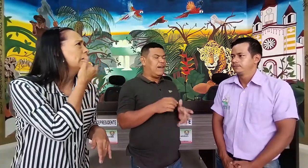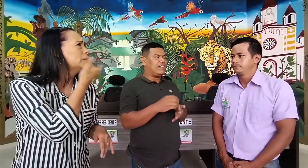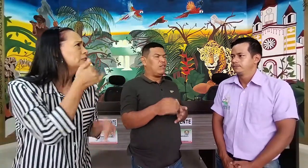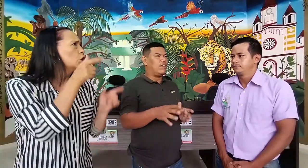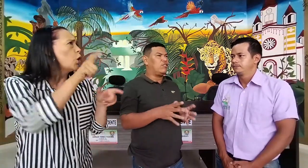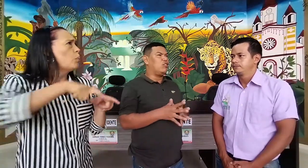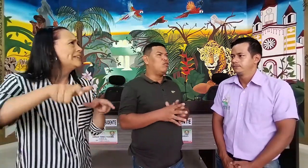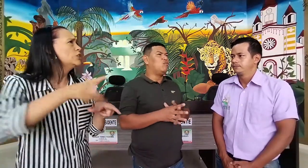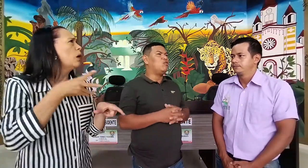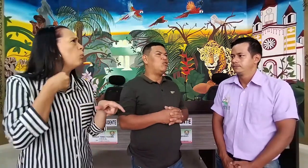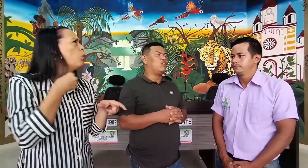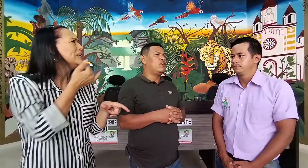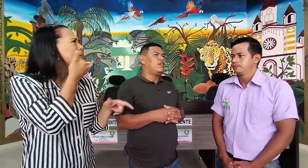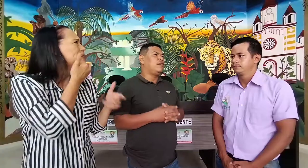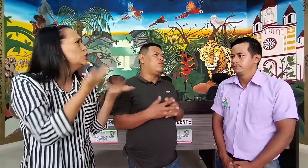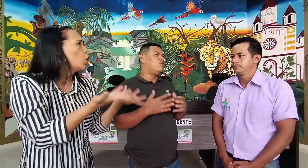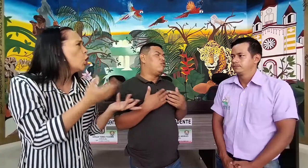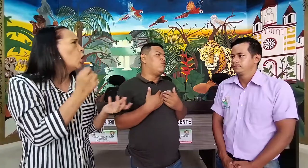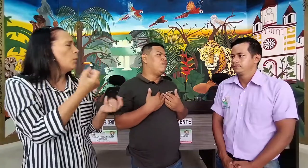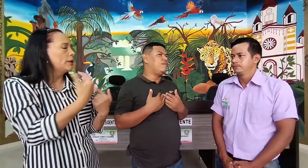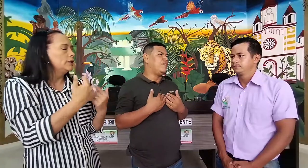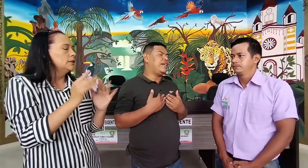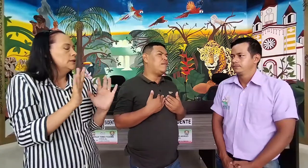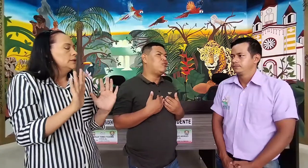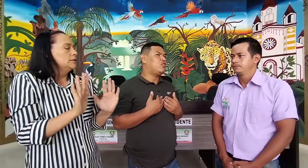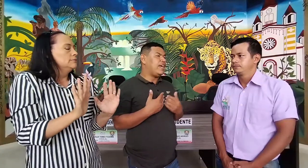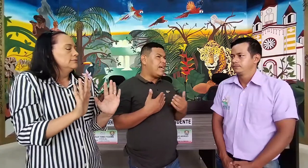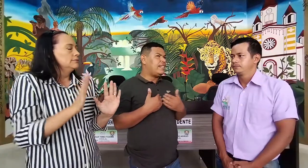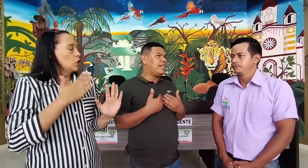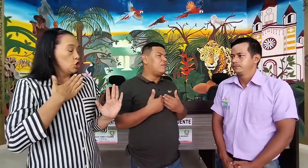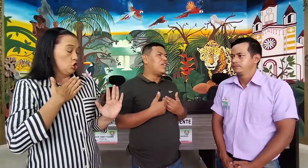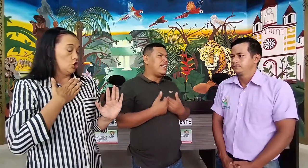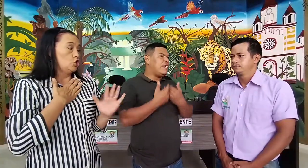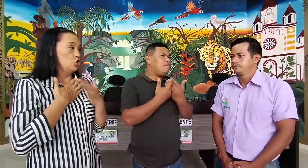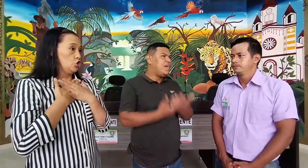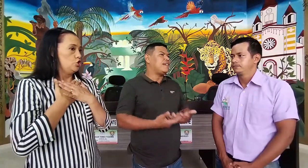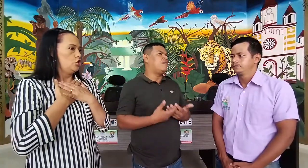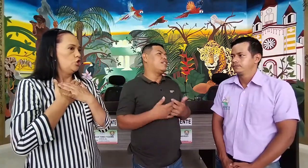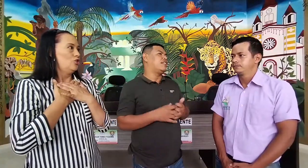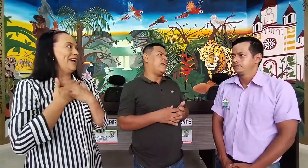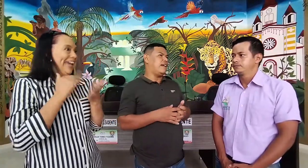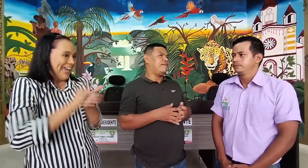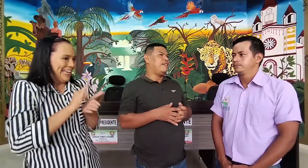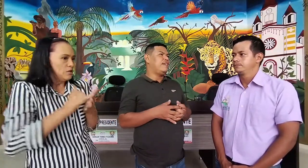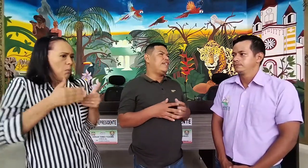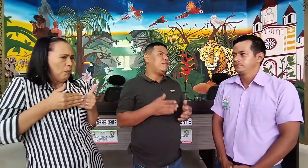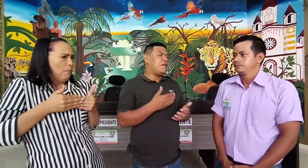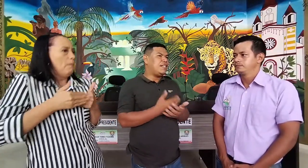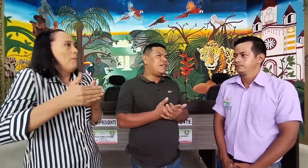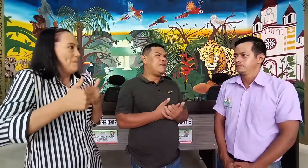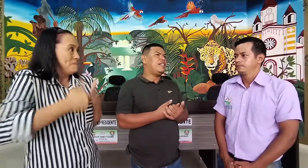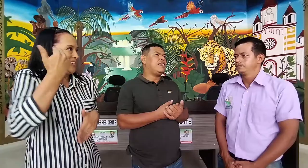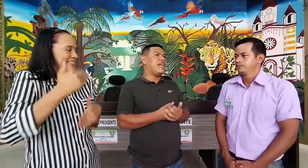la situación, los mudos. Yo, digamos que ahí empieza nuestra tarea y es precisamente dar